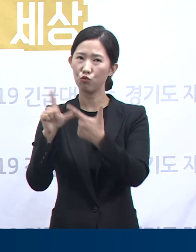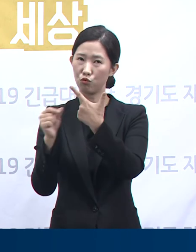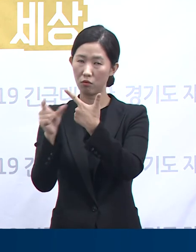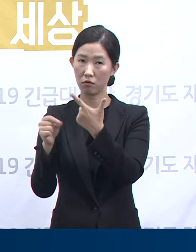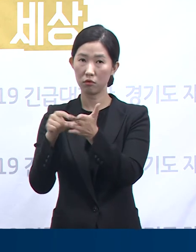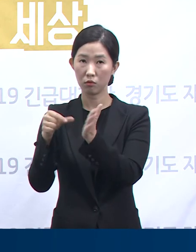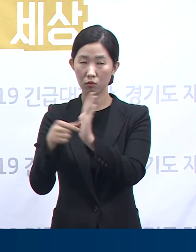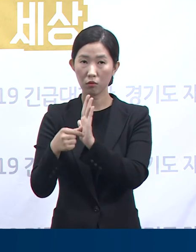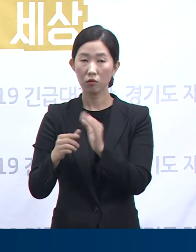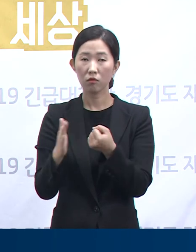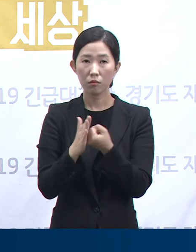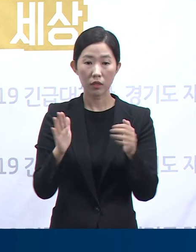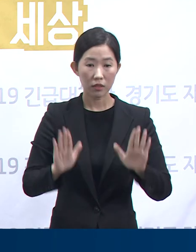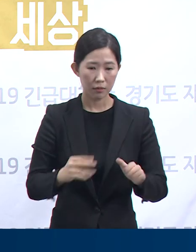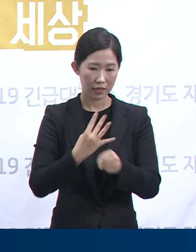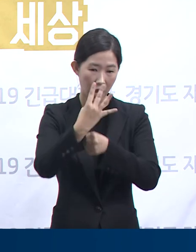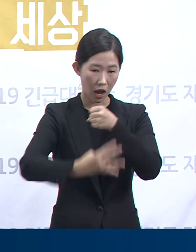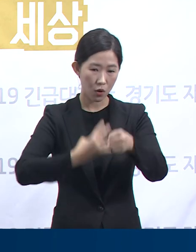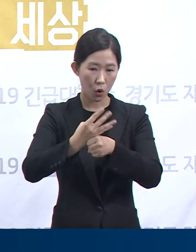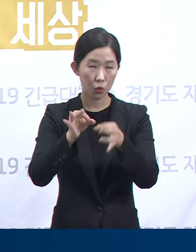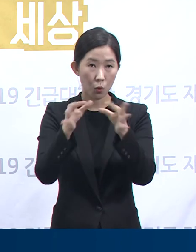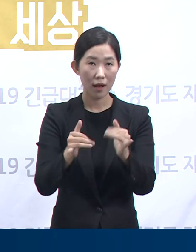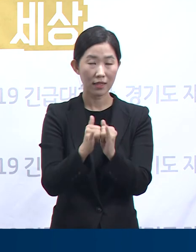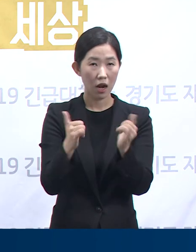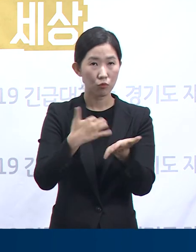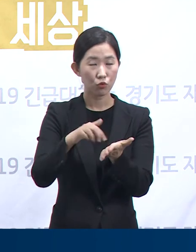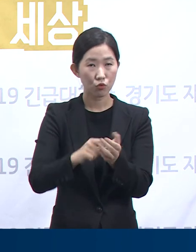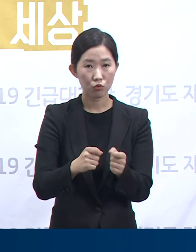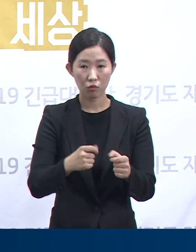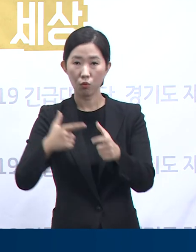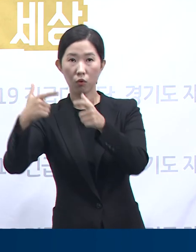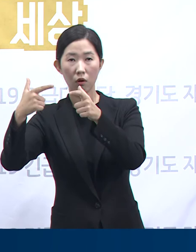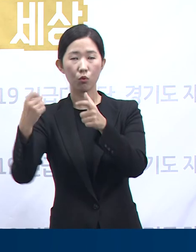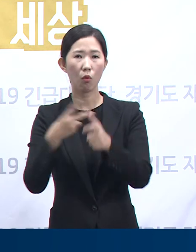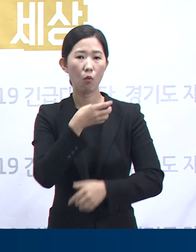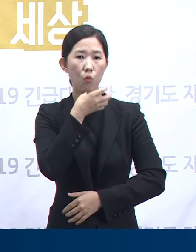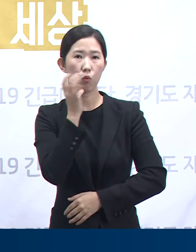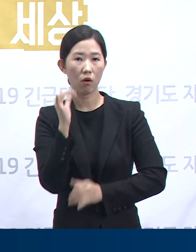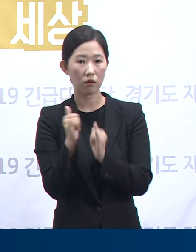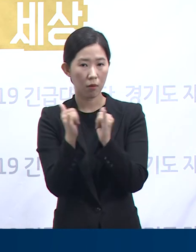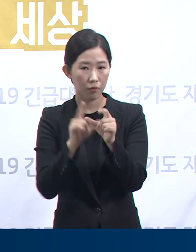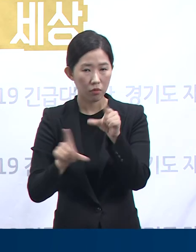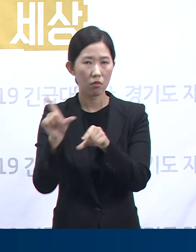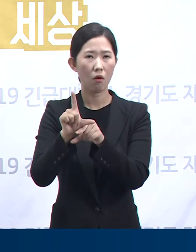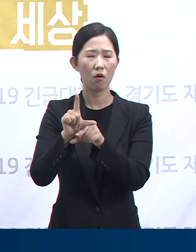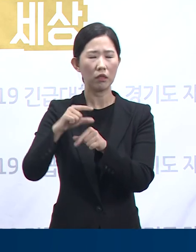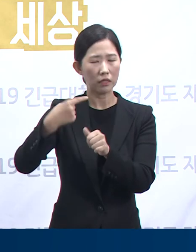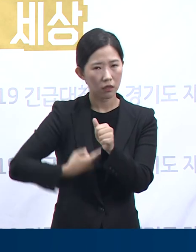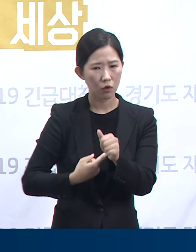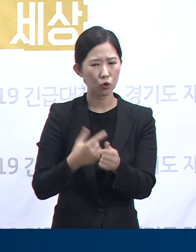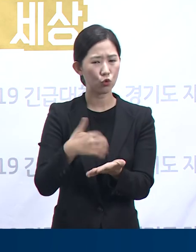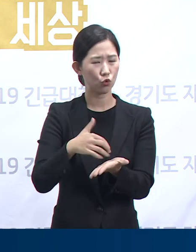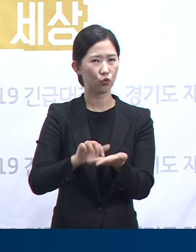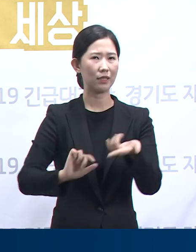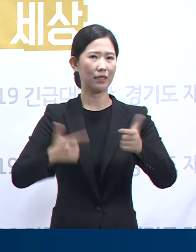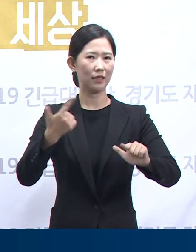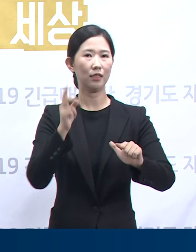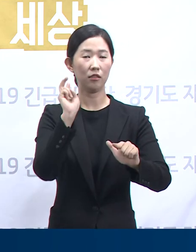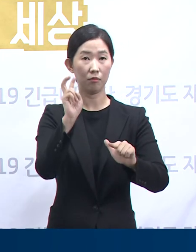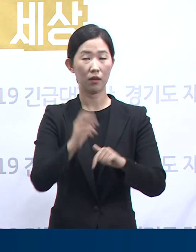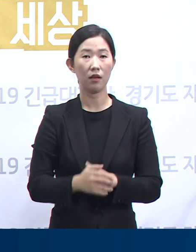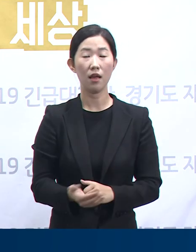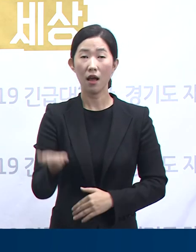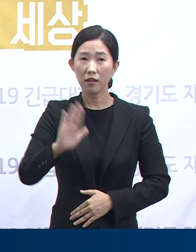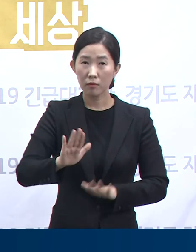고령화가 진행된 요인들을 계산하면 조금 다른 숫자가 나올 수도 있습니다. 그렇지만 이런 한계들을